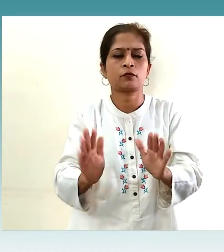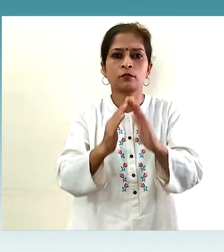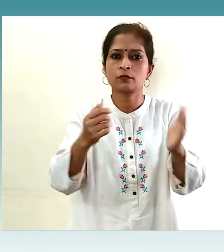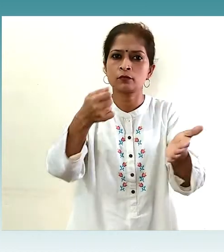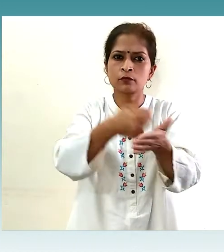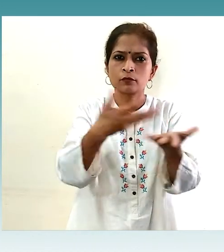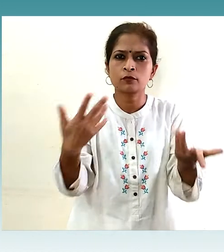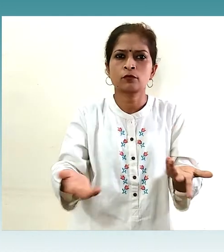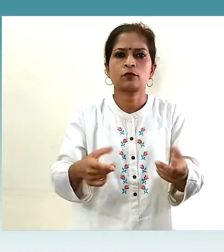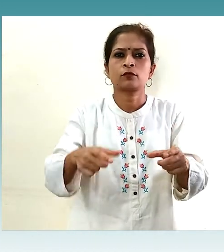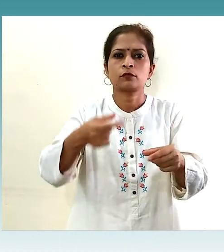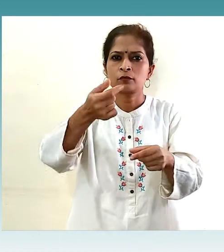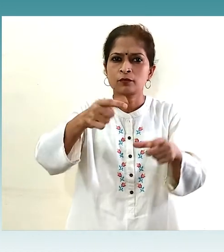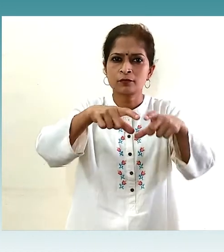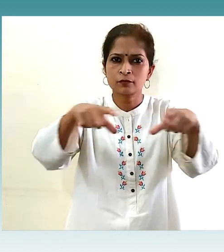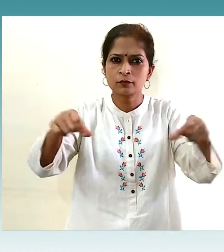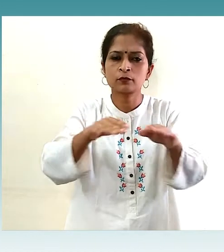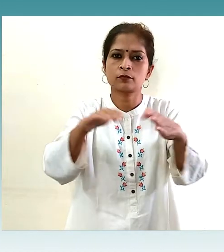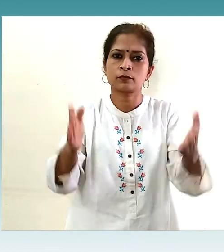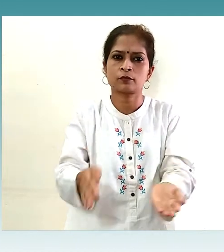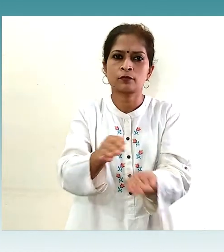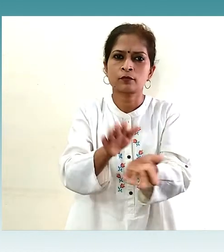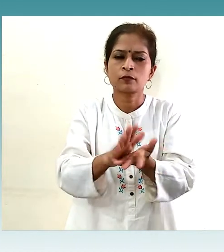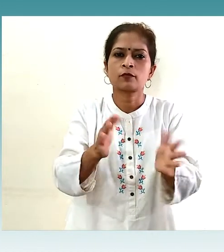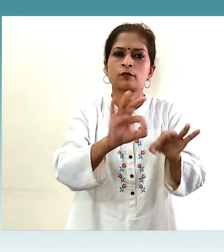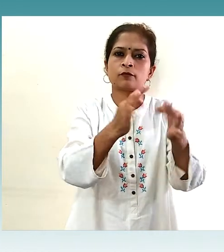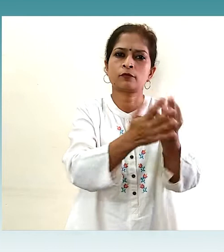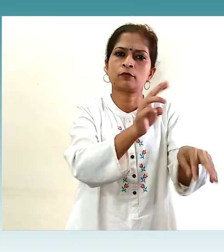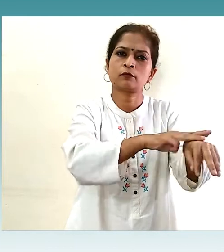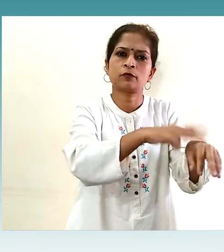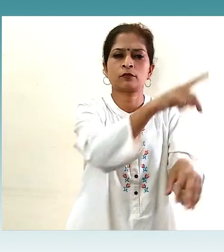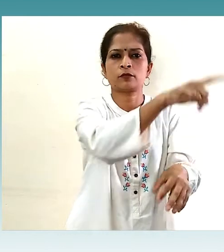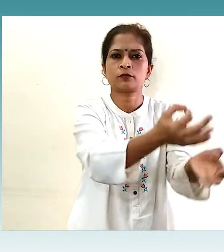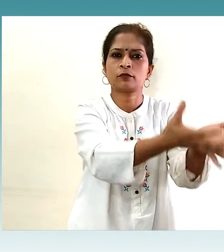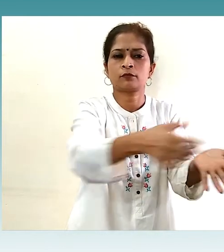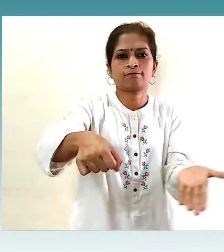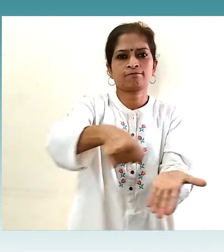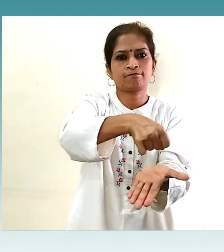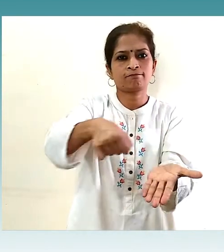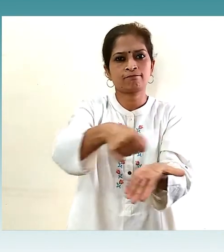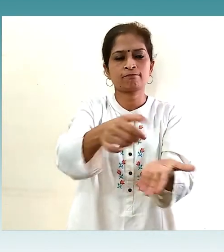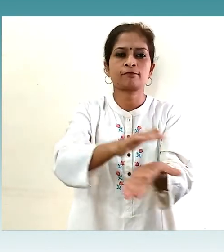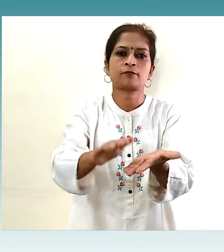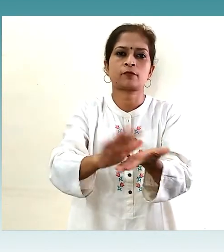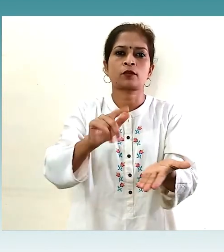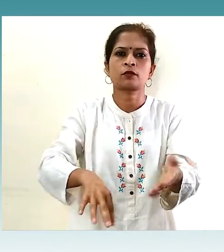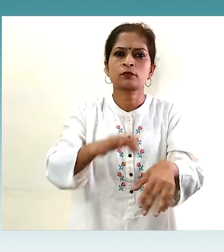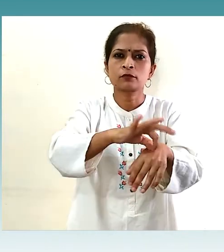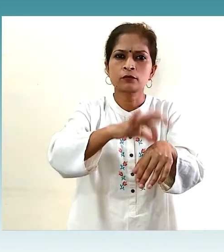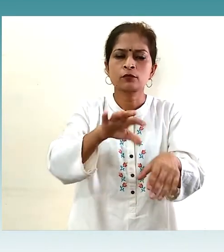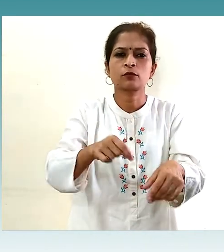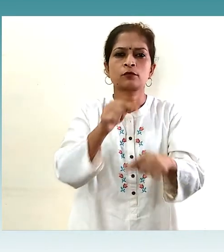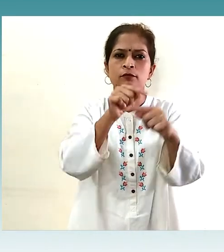पहुँचते ही कागज के नोटों को टीबल पर रख कर किसी और से उस पर गरम इस्त्री करवाएं सिक्कों को